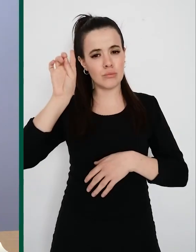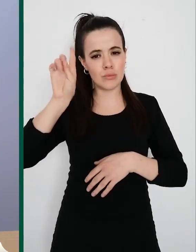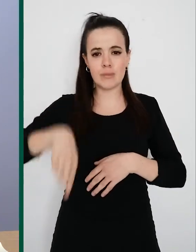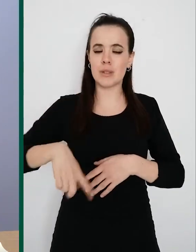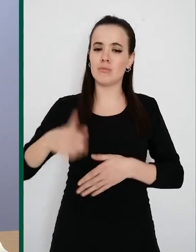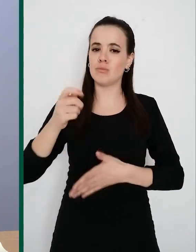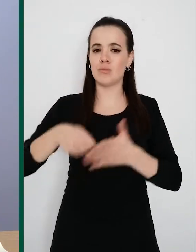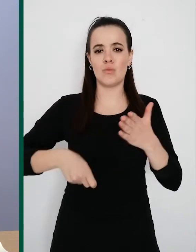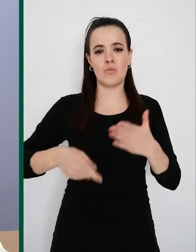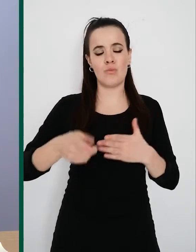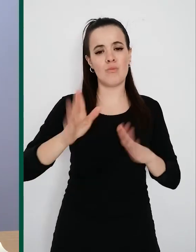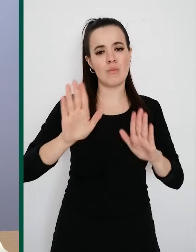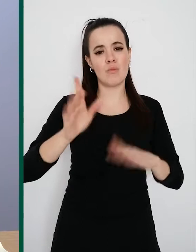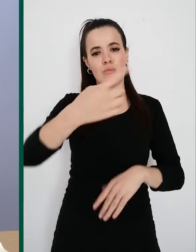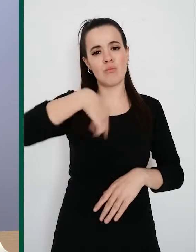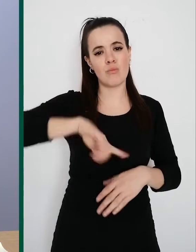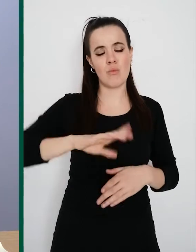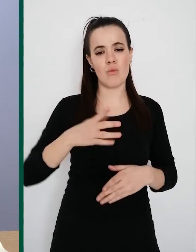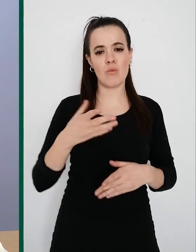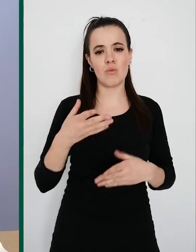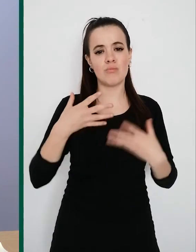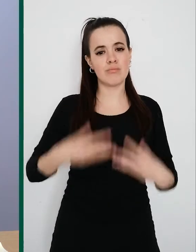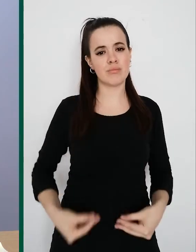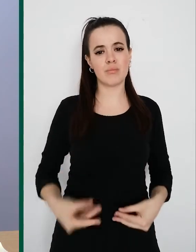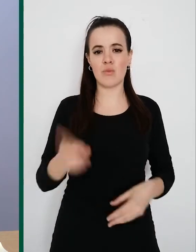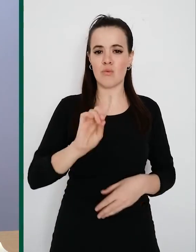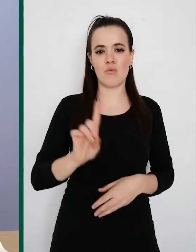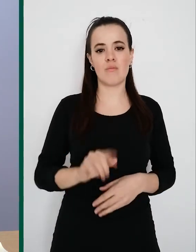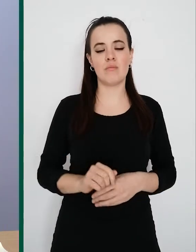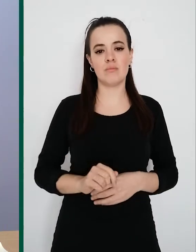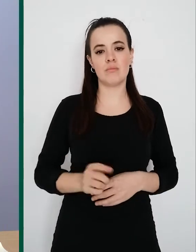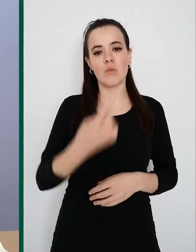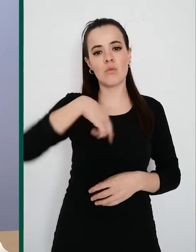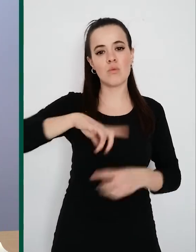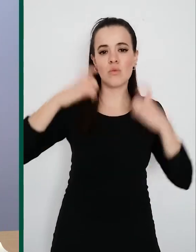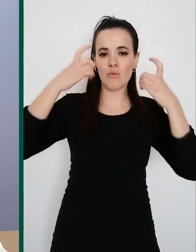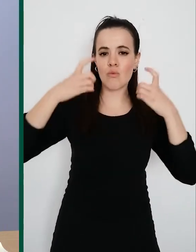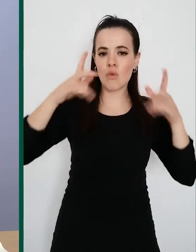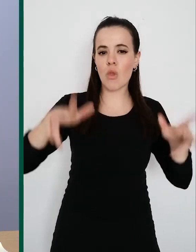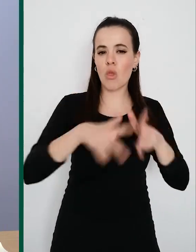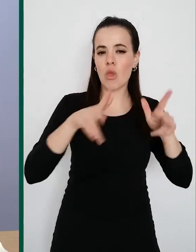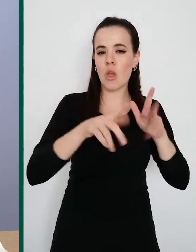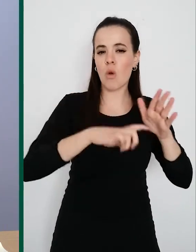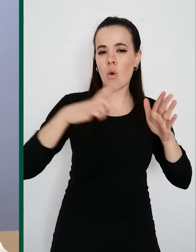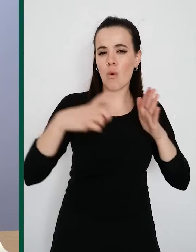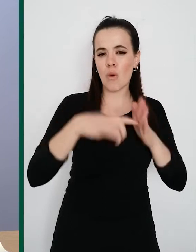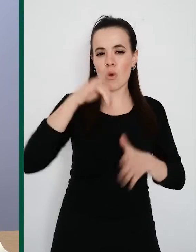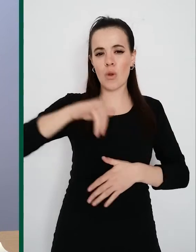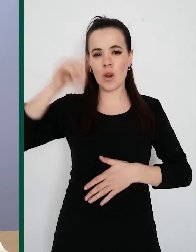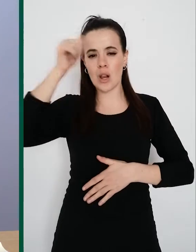nos hagan caer en el desánimo. Nuestro esfuerzo, el esfuerzo de toda la sociedad, de todos los riojanos, de todas las riojanas,